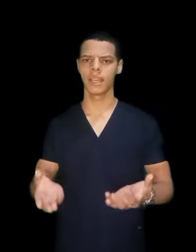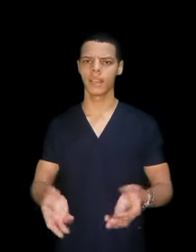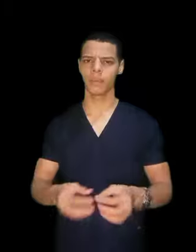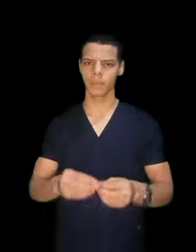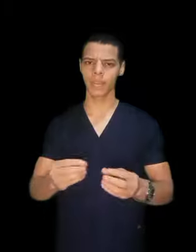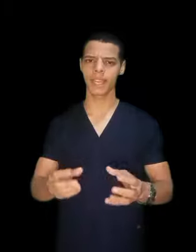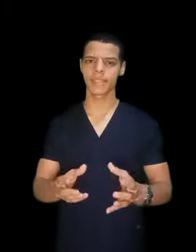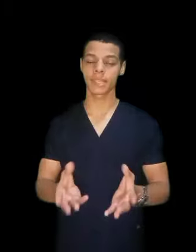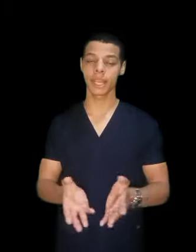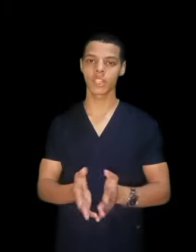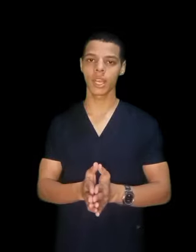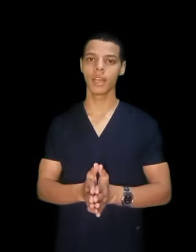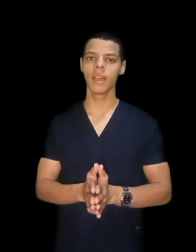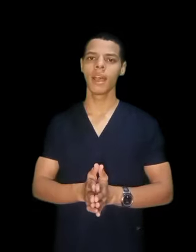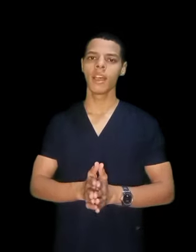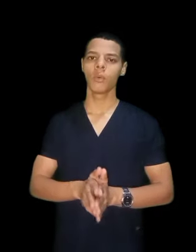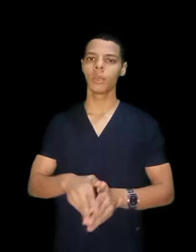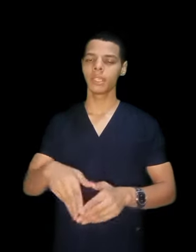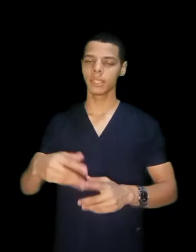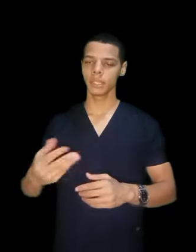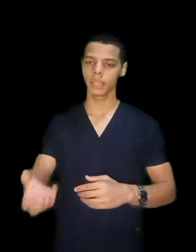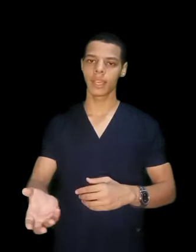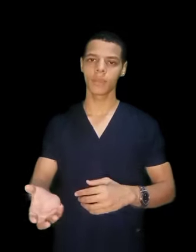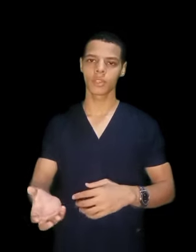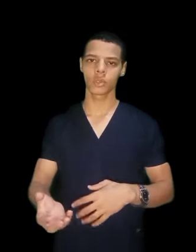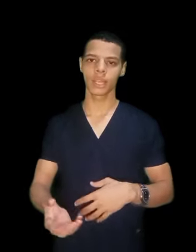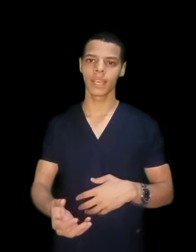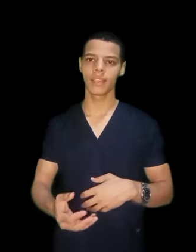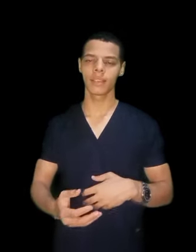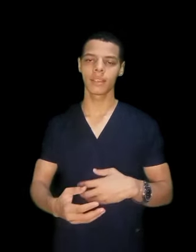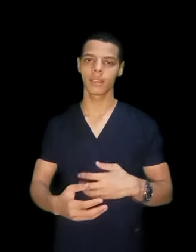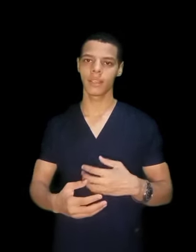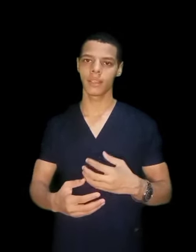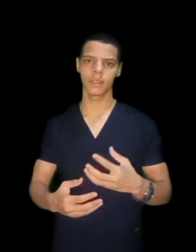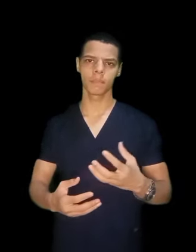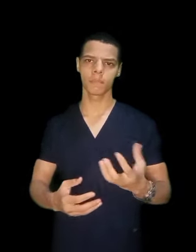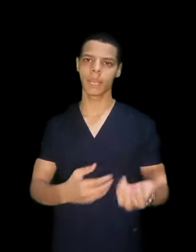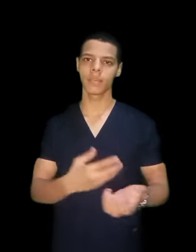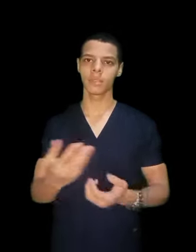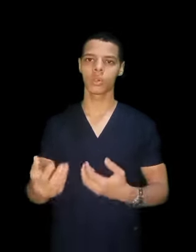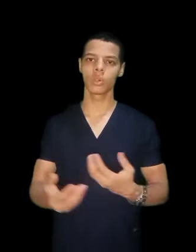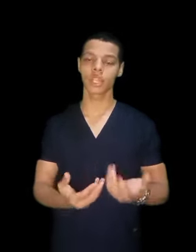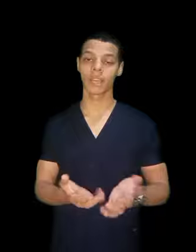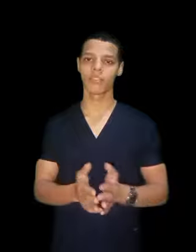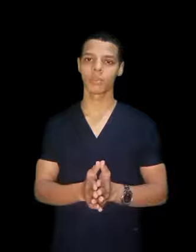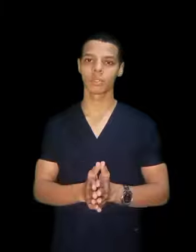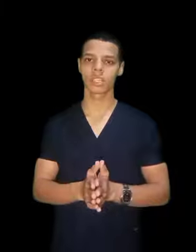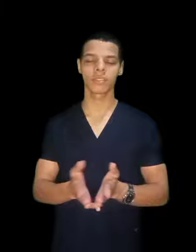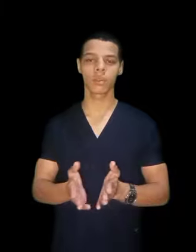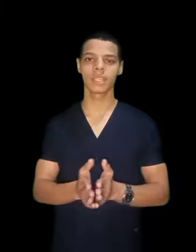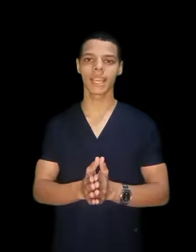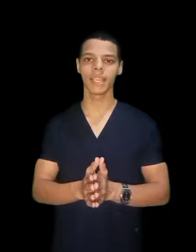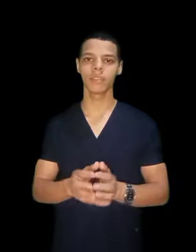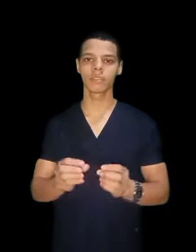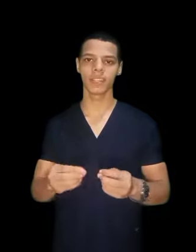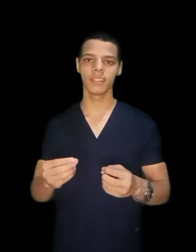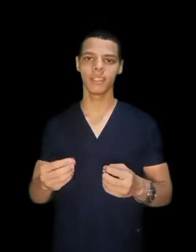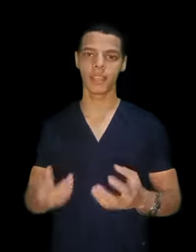مركز اشعة وده يبقى شغلها من كانب ان هو شغال في المستشفى ويبقى تكليف فني